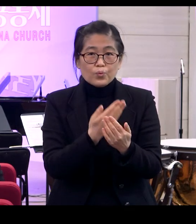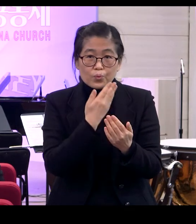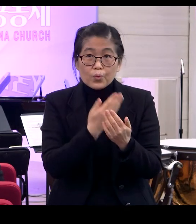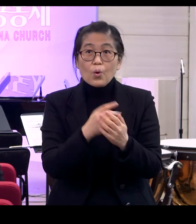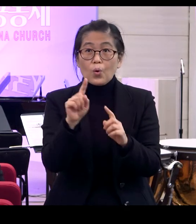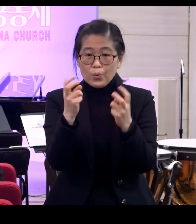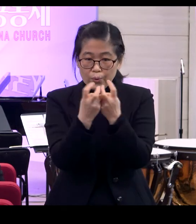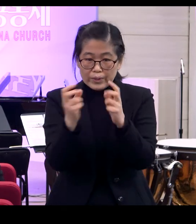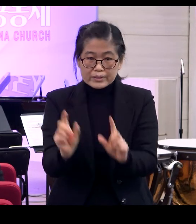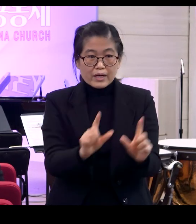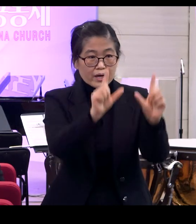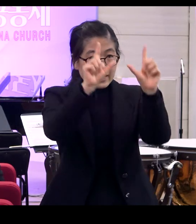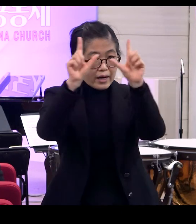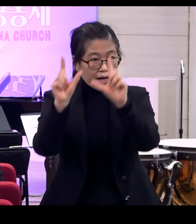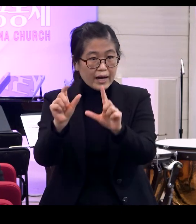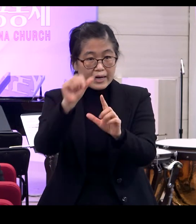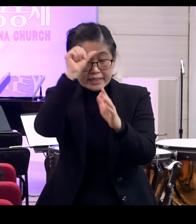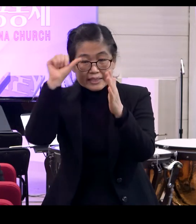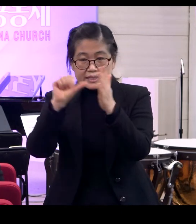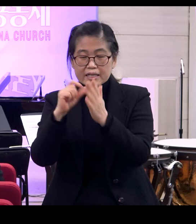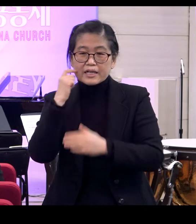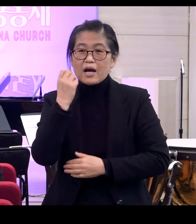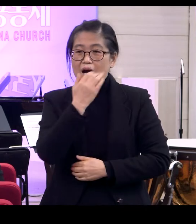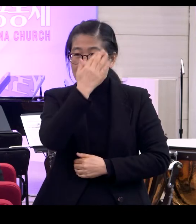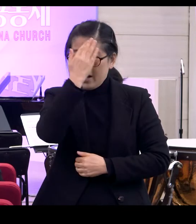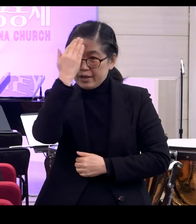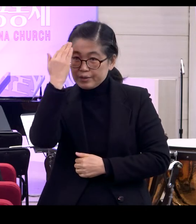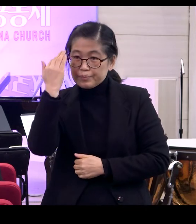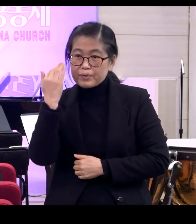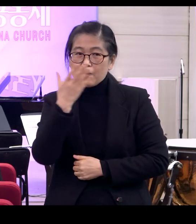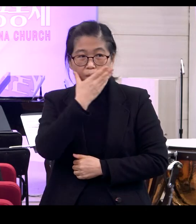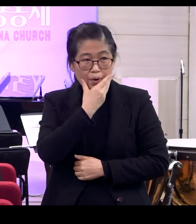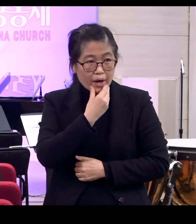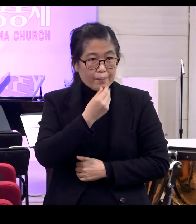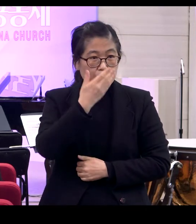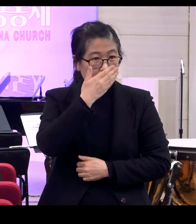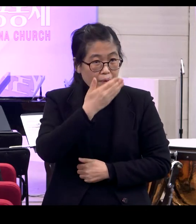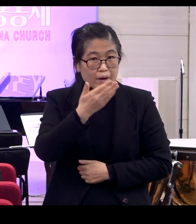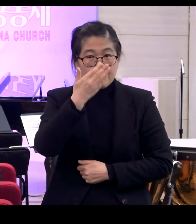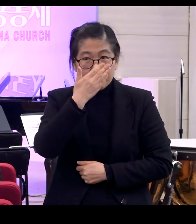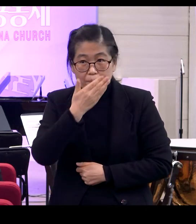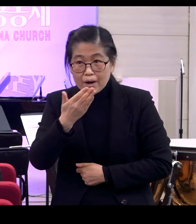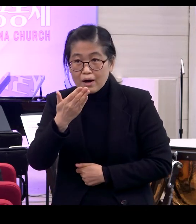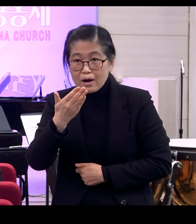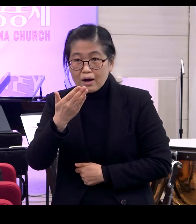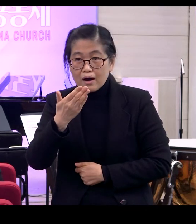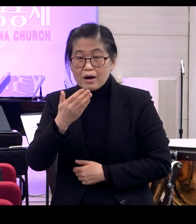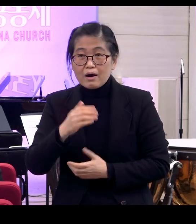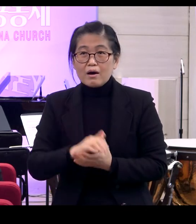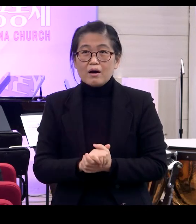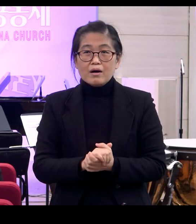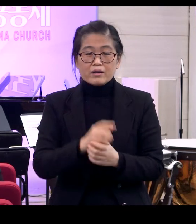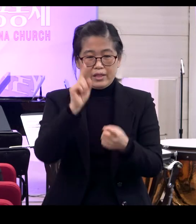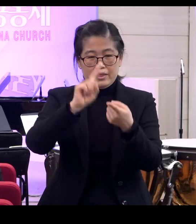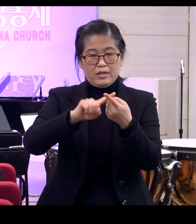어떻게 살아야 그 인생이 아름답고 그 인생이 정말 행복할 수 있느냐 이게 제일 중요한 메시지인데 바로 그 이야기를 하고 있는 거예요